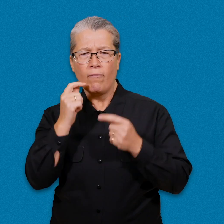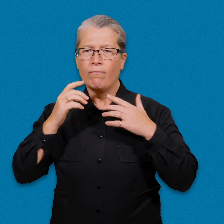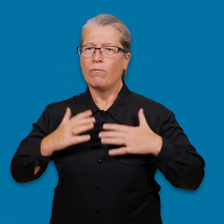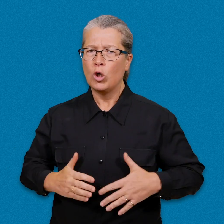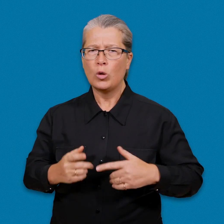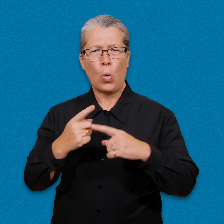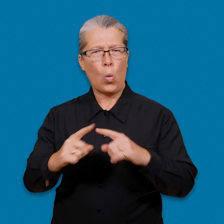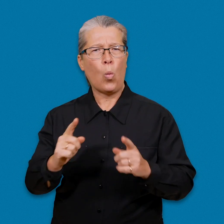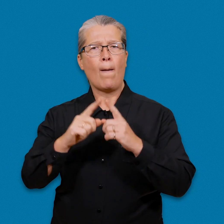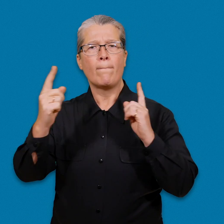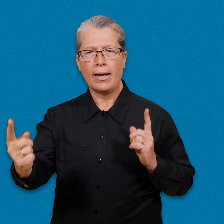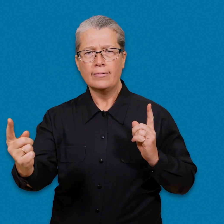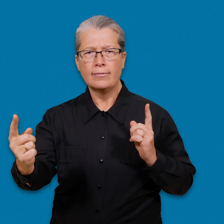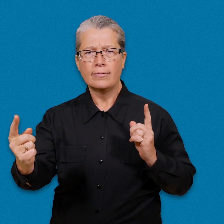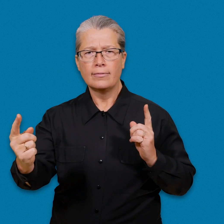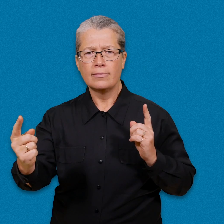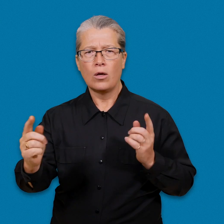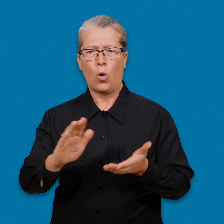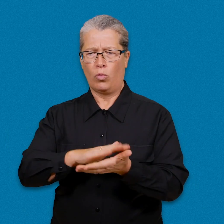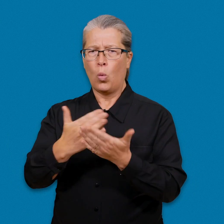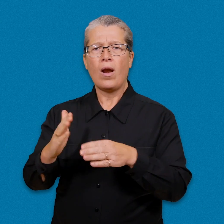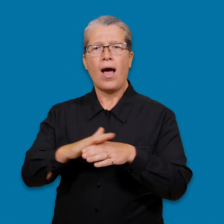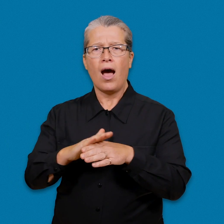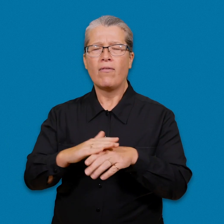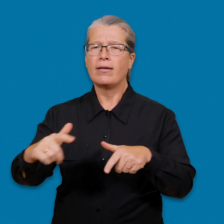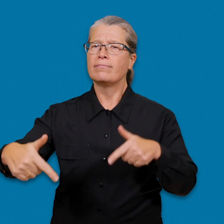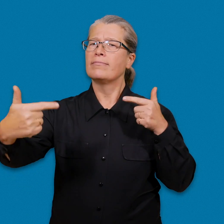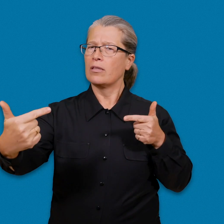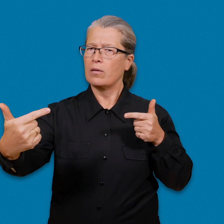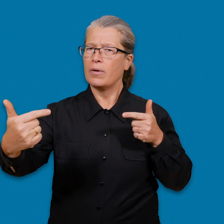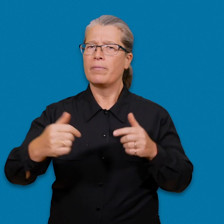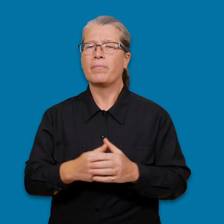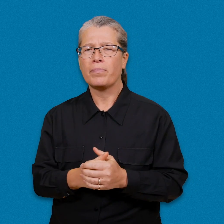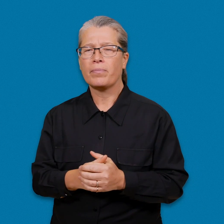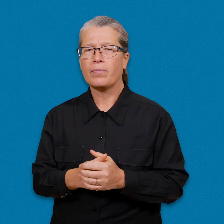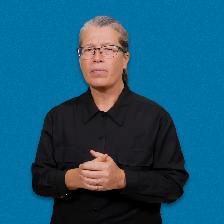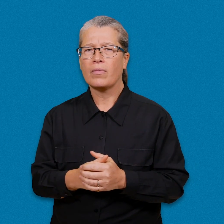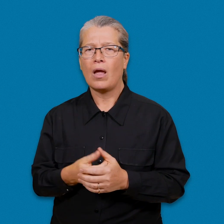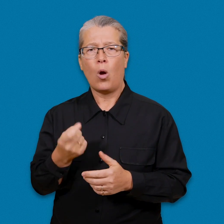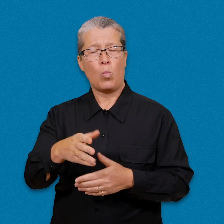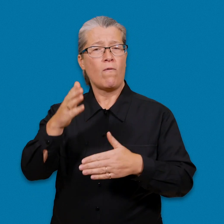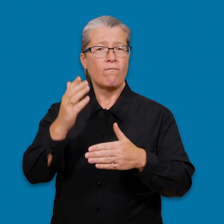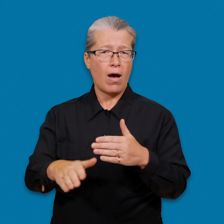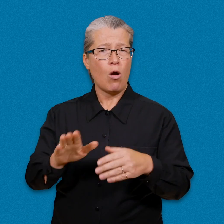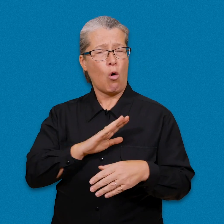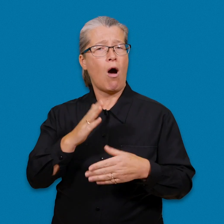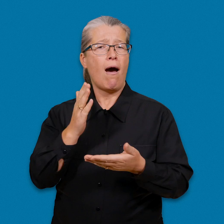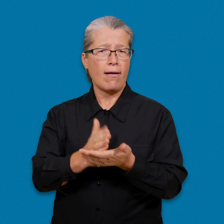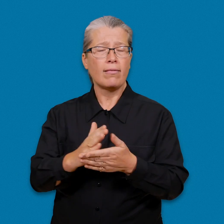ställen och tolkningen sker via en distansförbindelse. Du kan använda distanstolkning om du